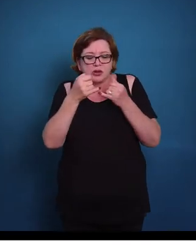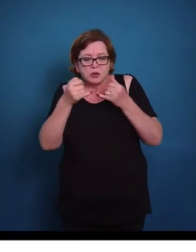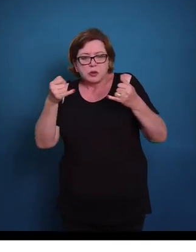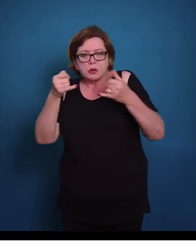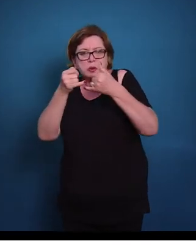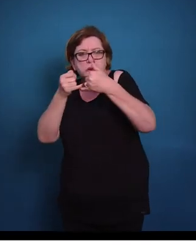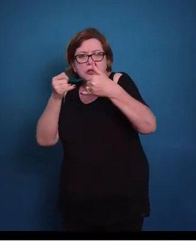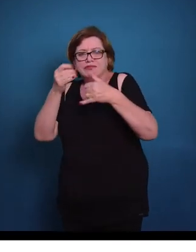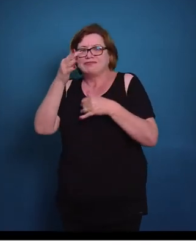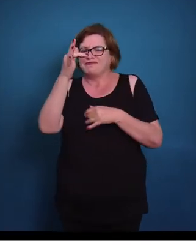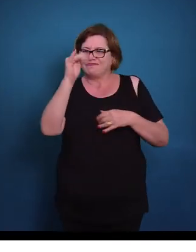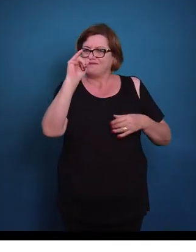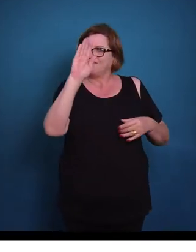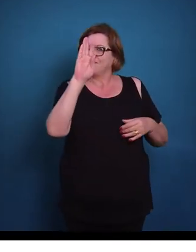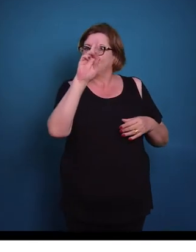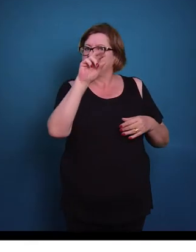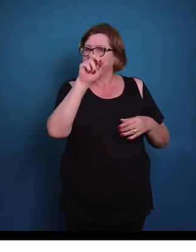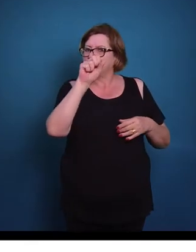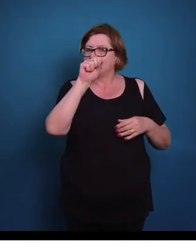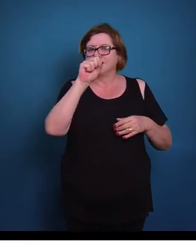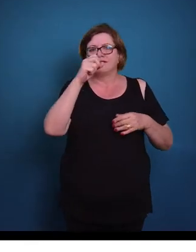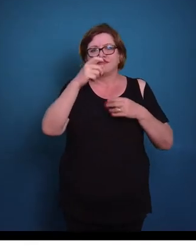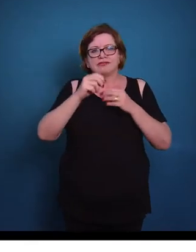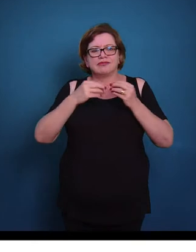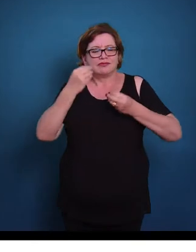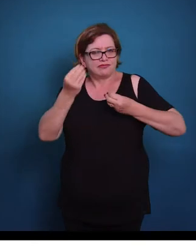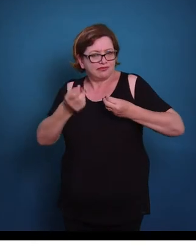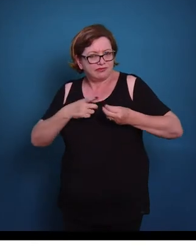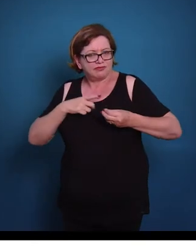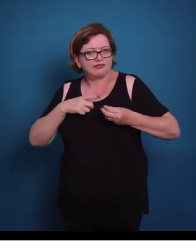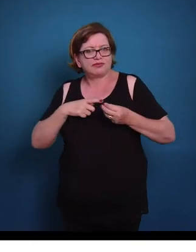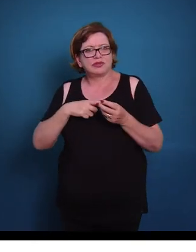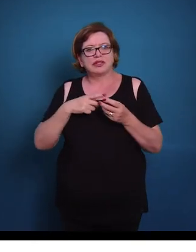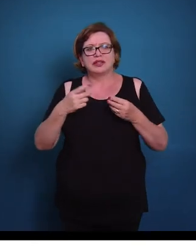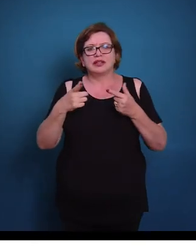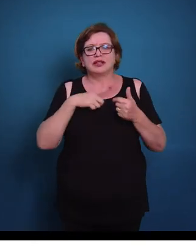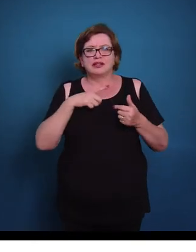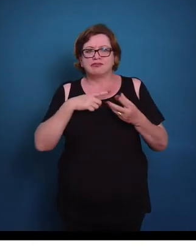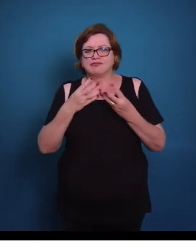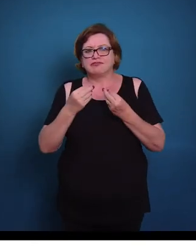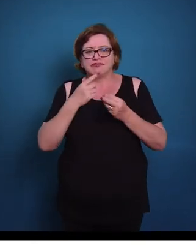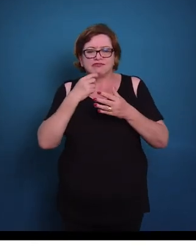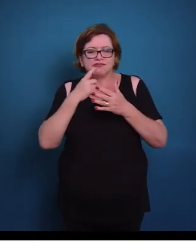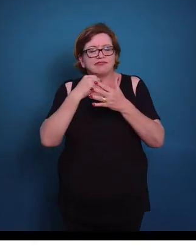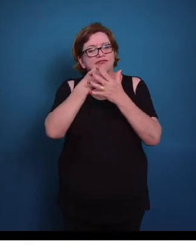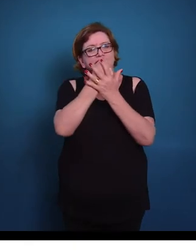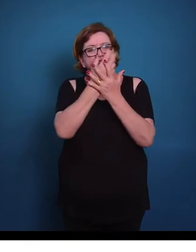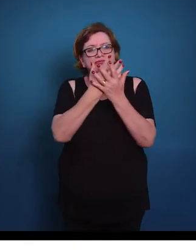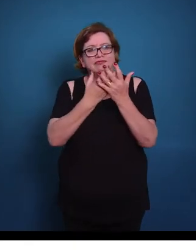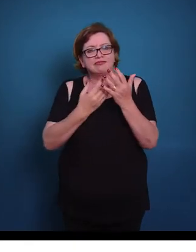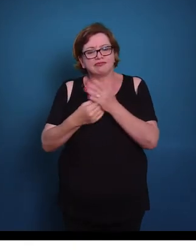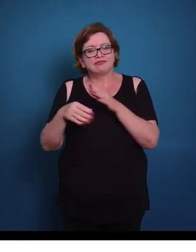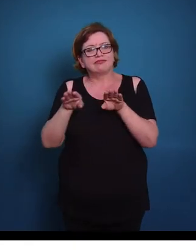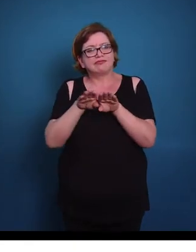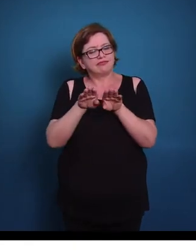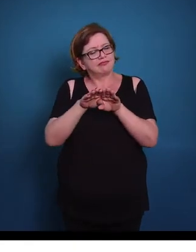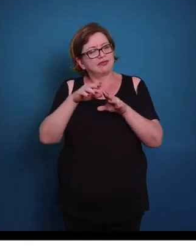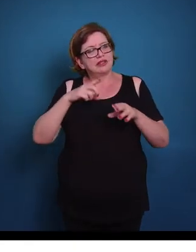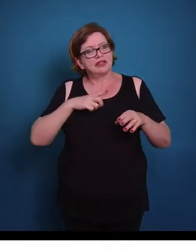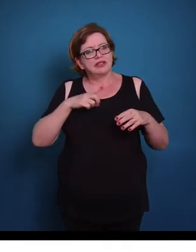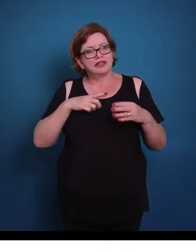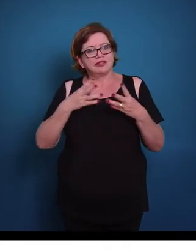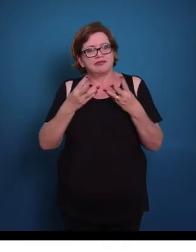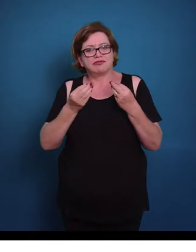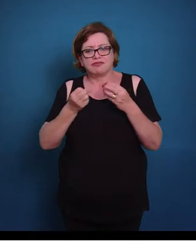distribuídas nesse tecido. Então nós temos esse tecido uma grande quantidade de vasos sanguíneos, e nós temos uma quantidade